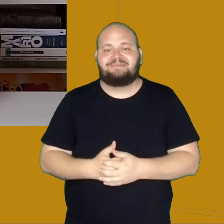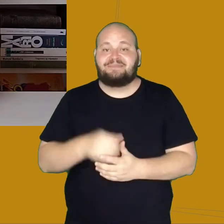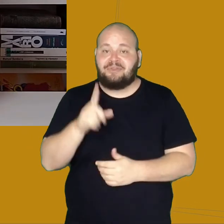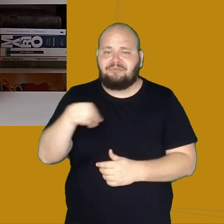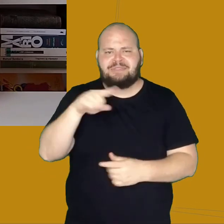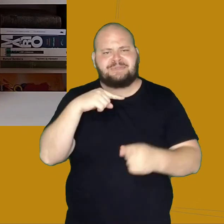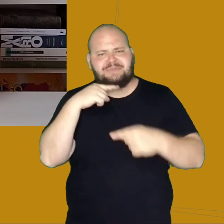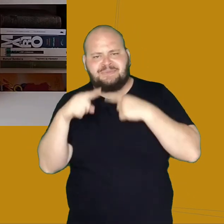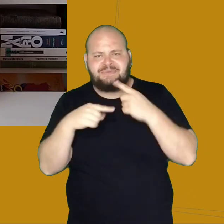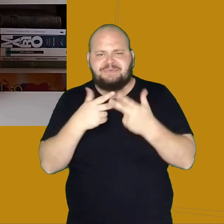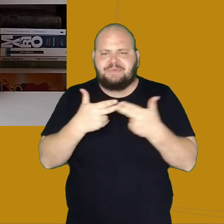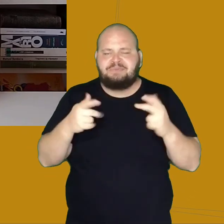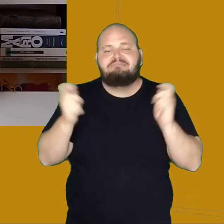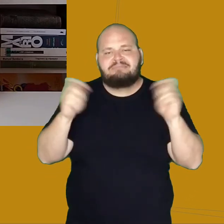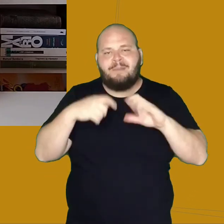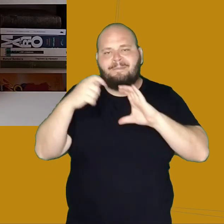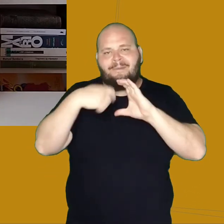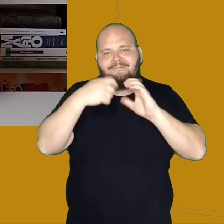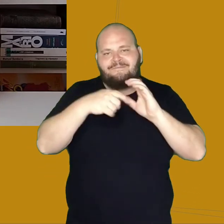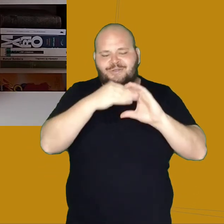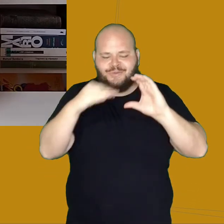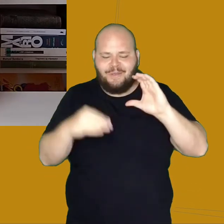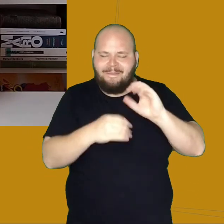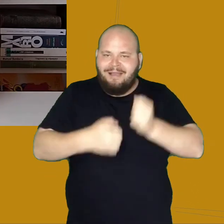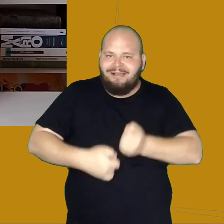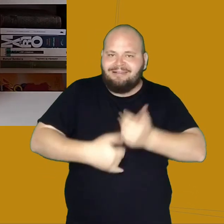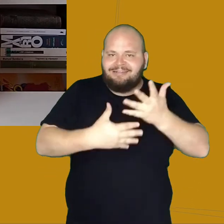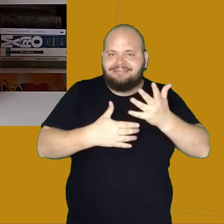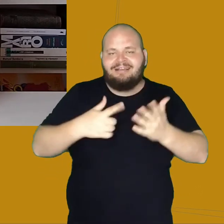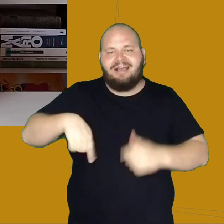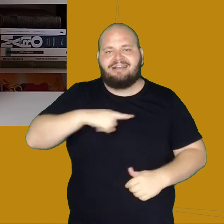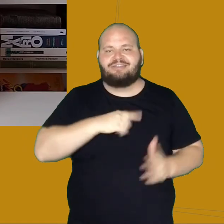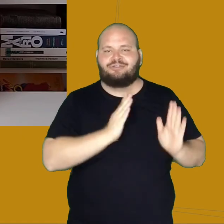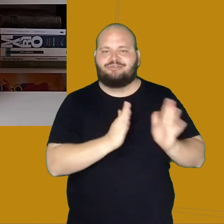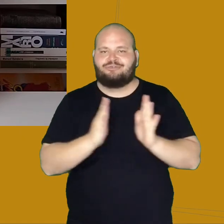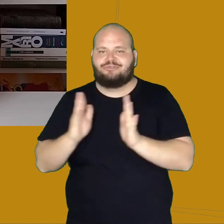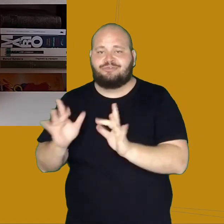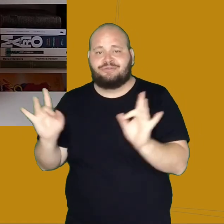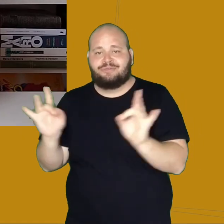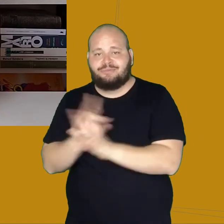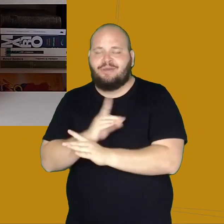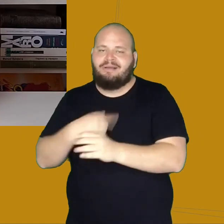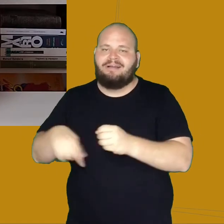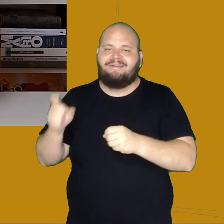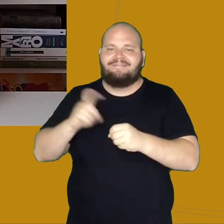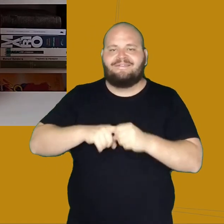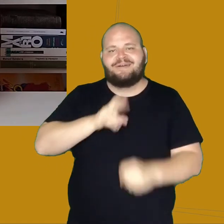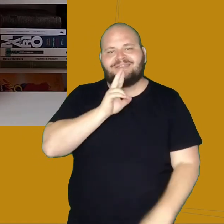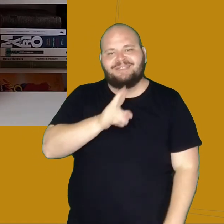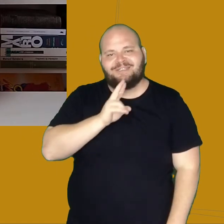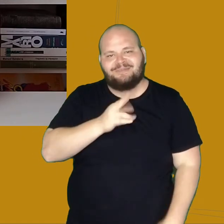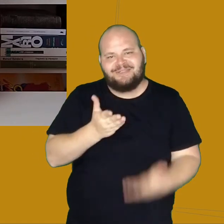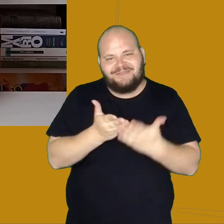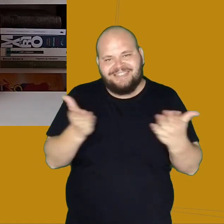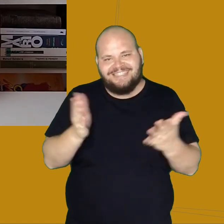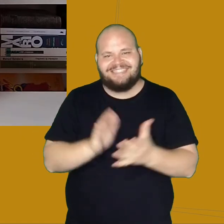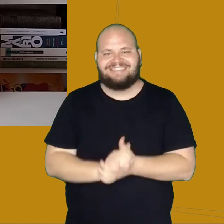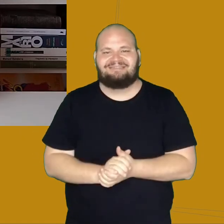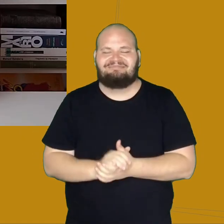dúvida, é só deixar aqui nos comentários, que no final da série sobre papéis avulsos, a gente volta para responder as perguntas de vocês. Até